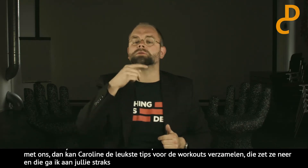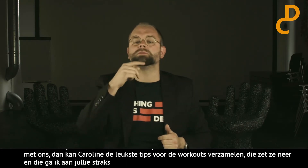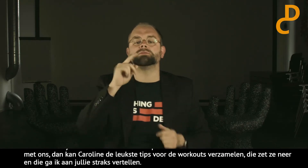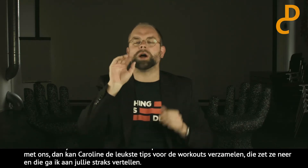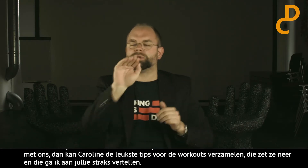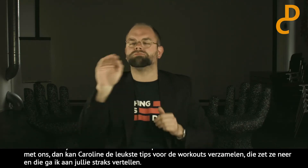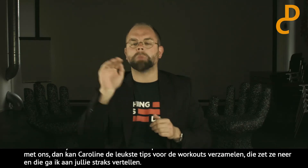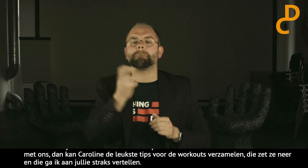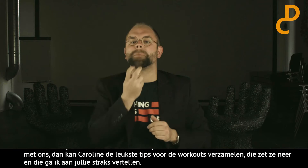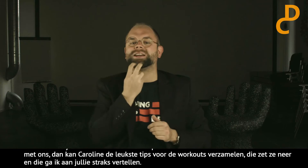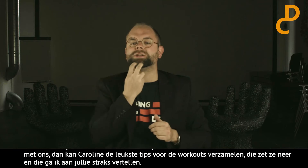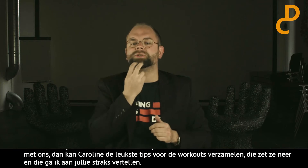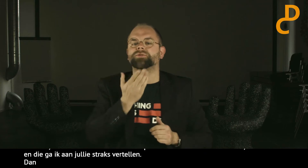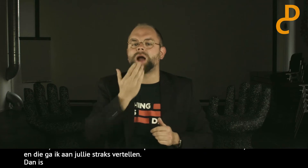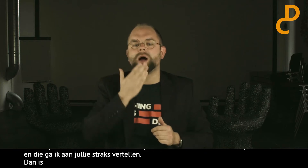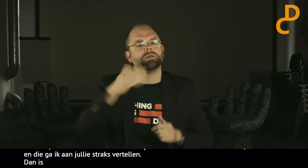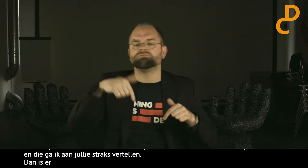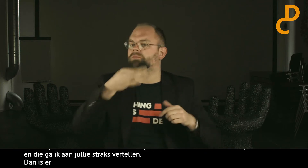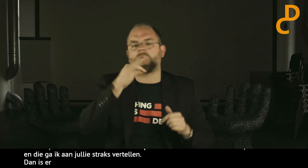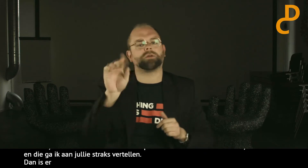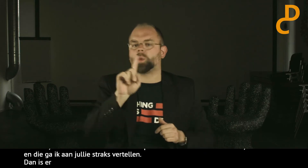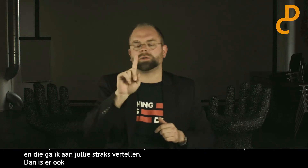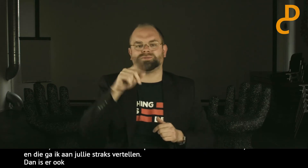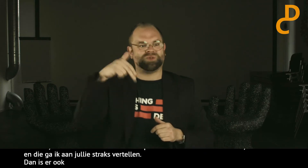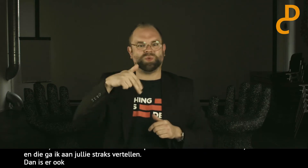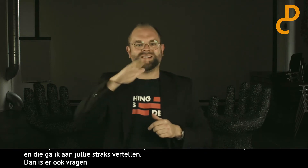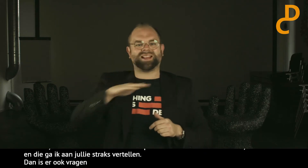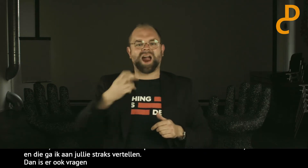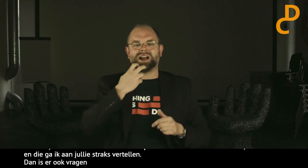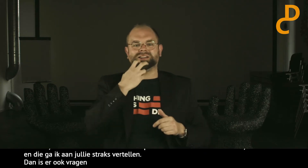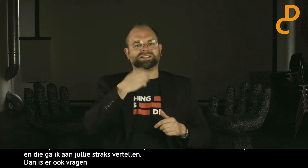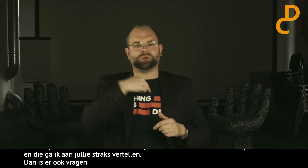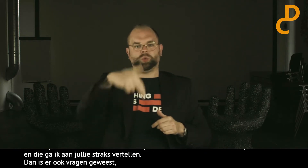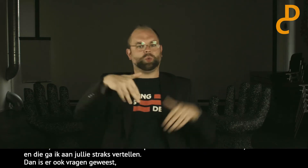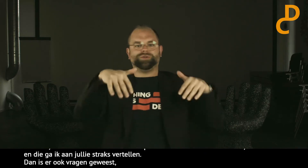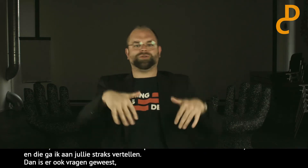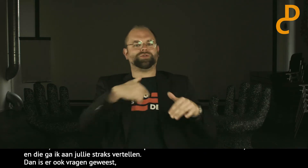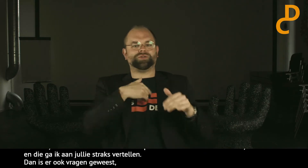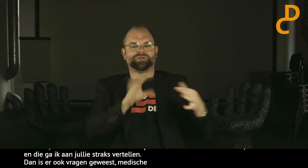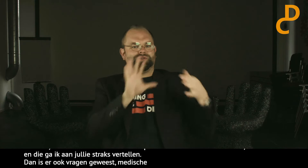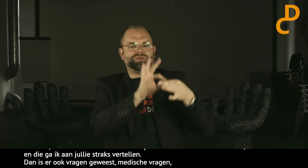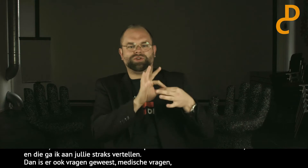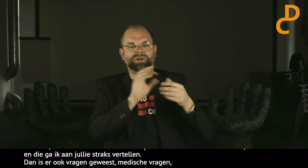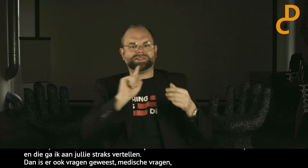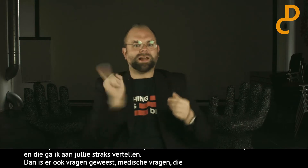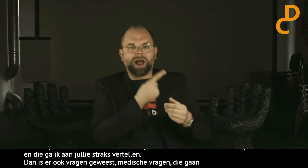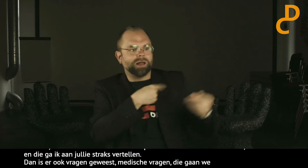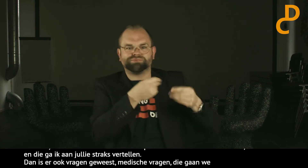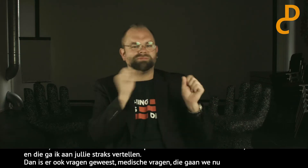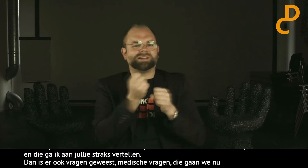Dan zijn er ook vragen geweest, of zullen er ook medische vragen waarschijnlijk komen. Die gaan we nu niet live beantwoorden. Omdat de kinderarts waar wij